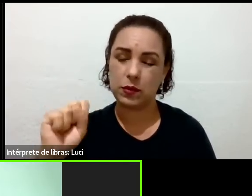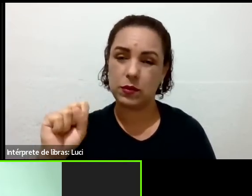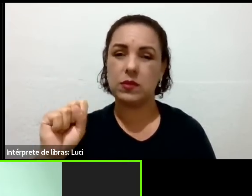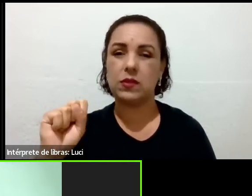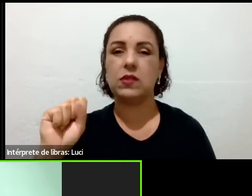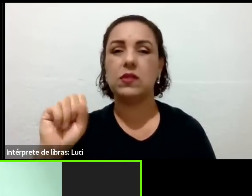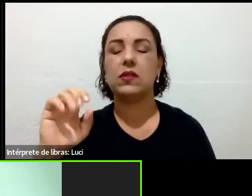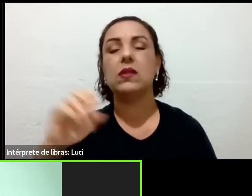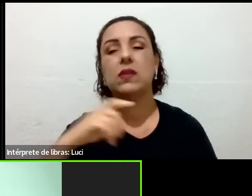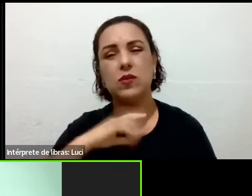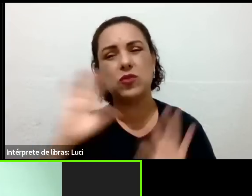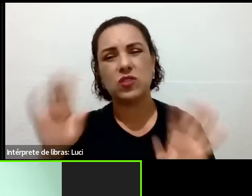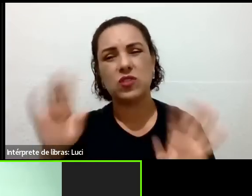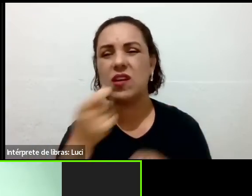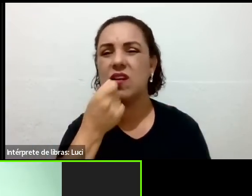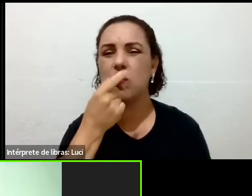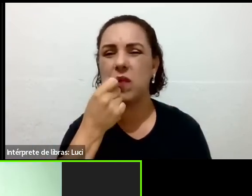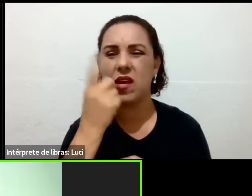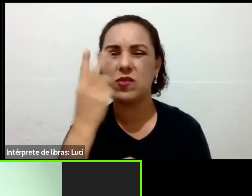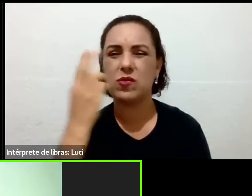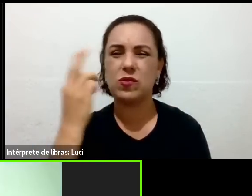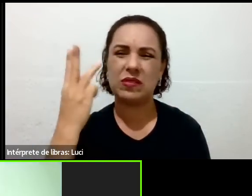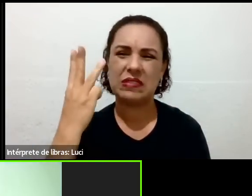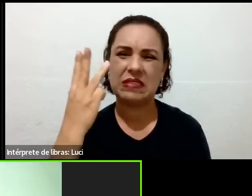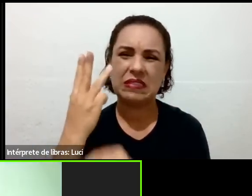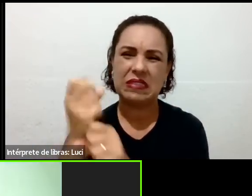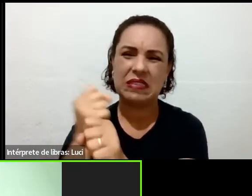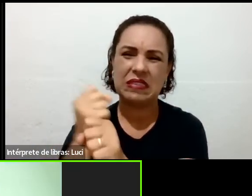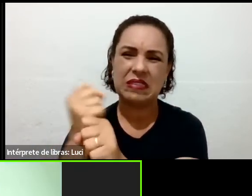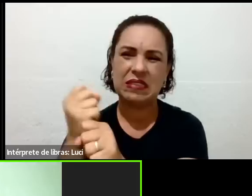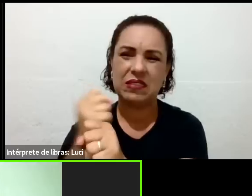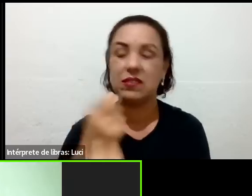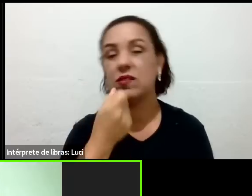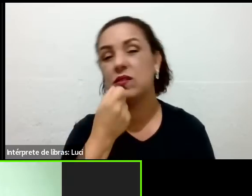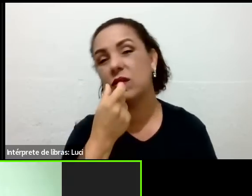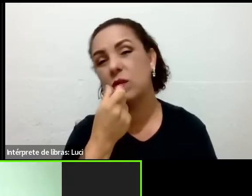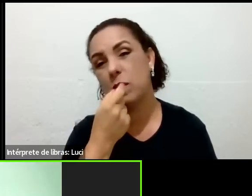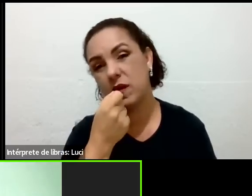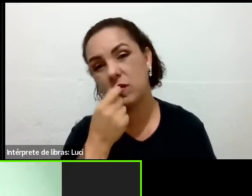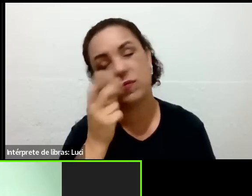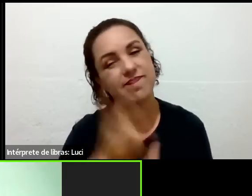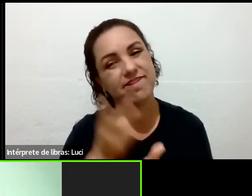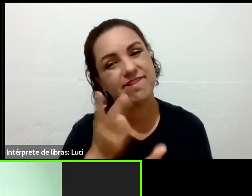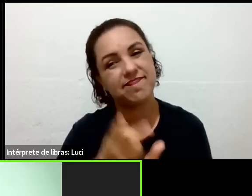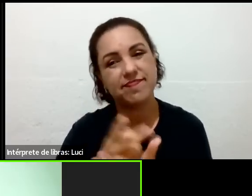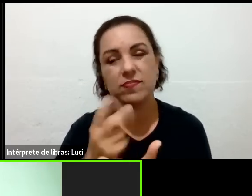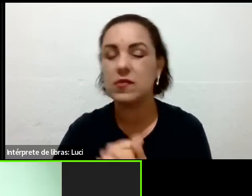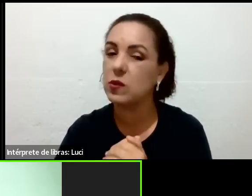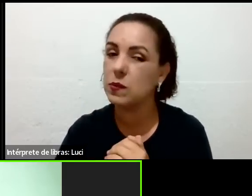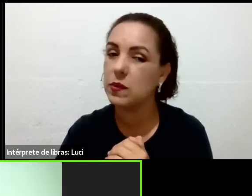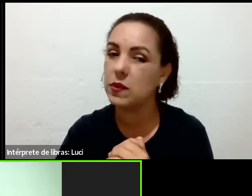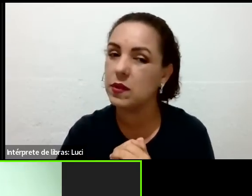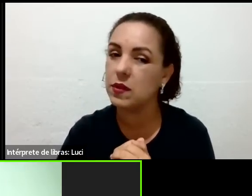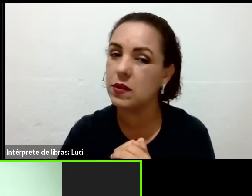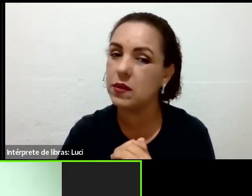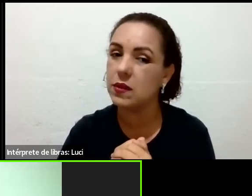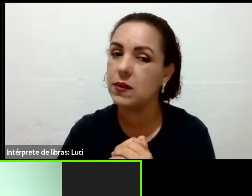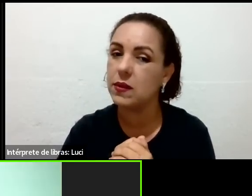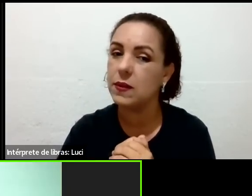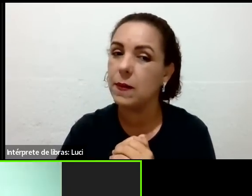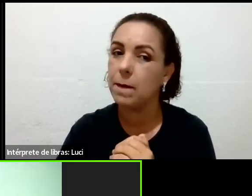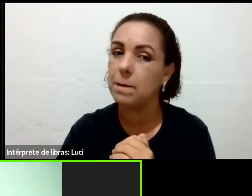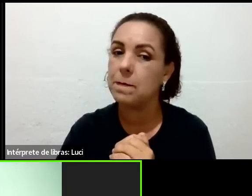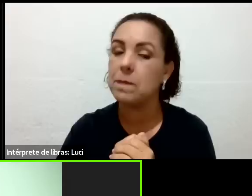anos. E hoje eu descobri que eu... Quer dizer, na verdade, assim, eu já descobri já tem um